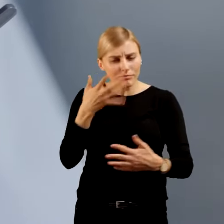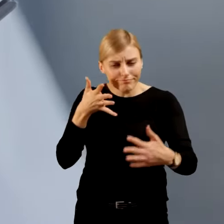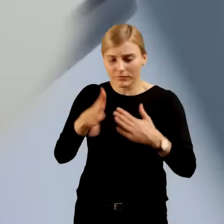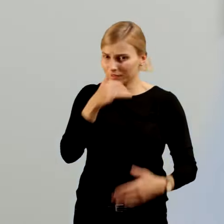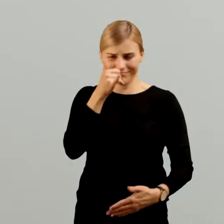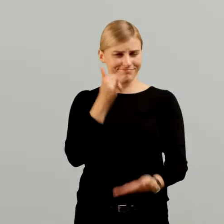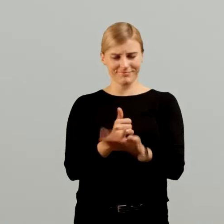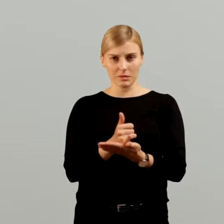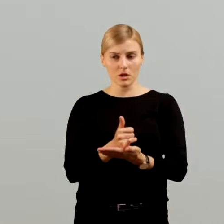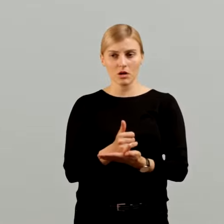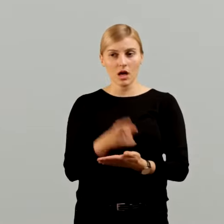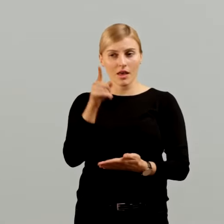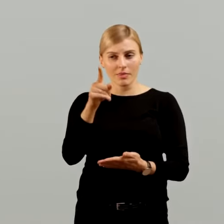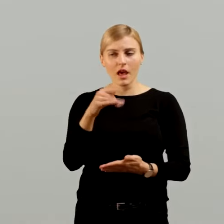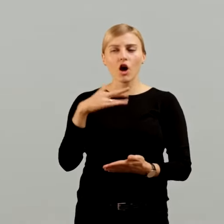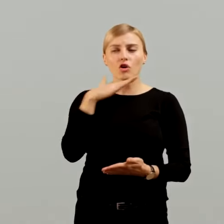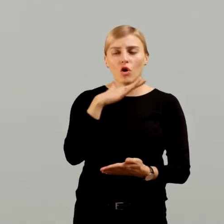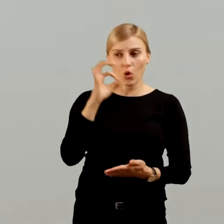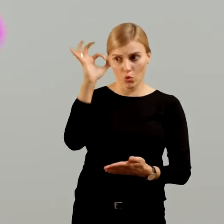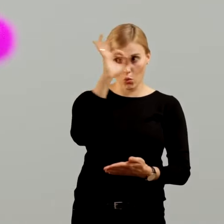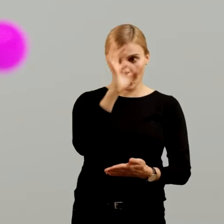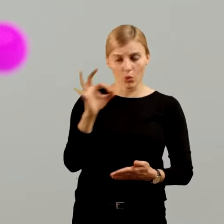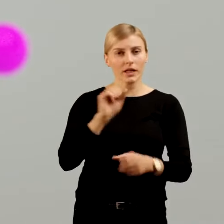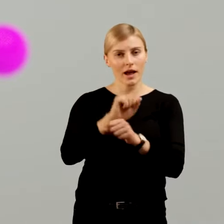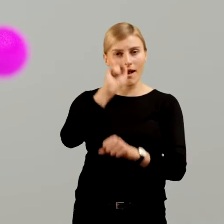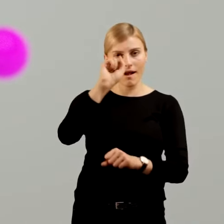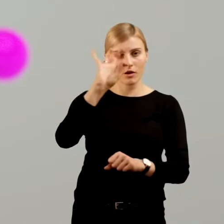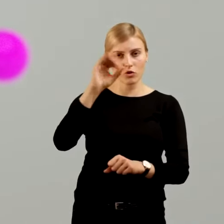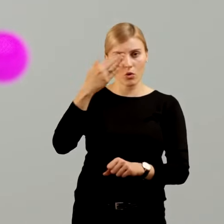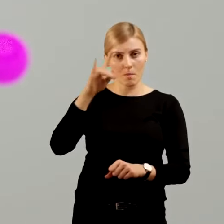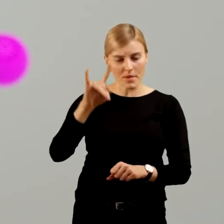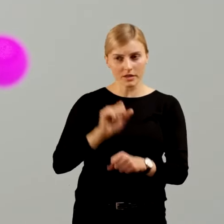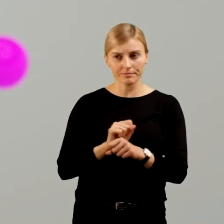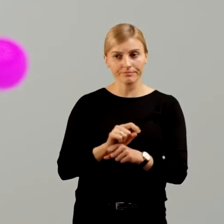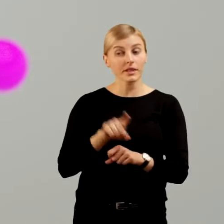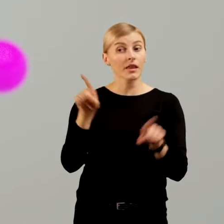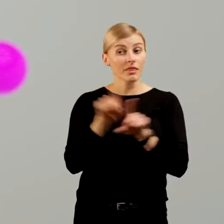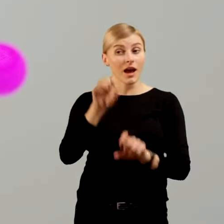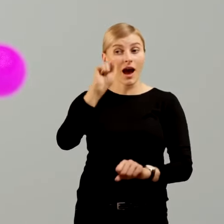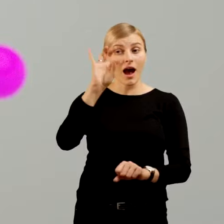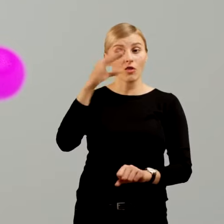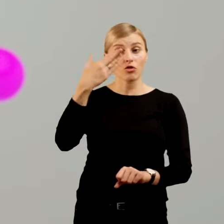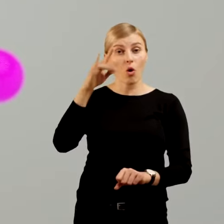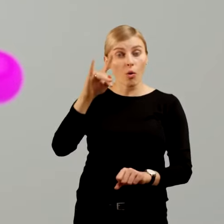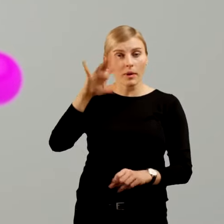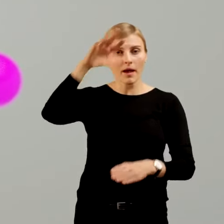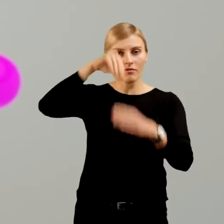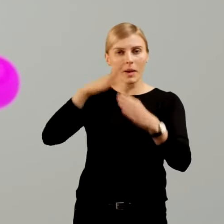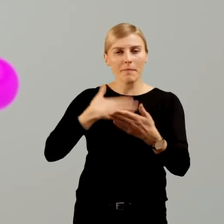Te małe, kolorowe kuleczki to atomy. Ale nawet atomy składają się z mniejszych cząstek.